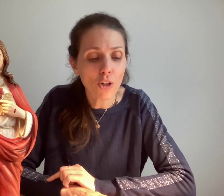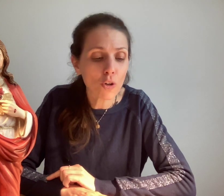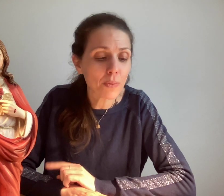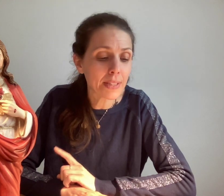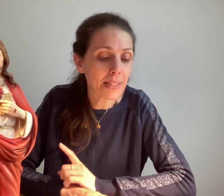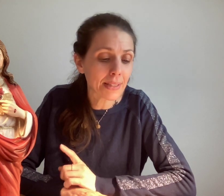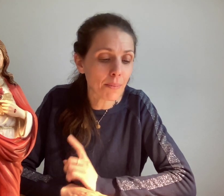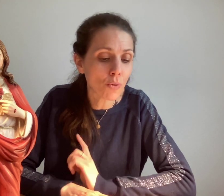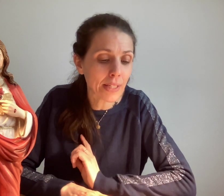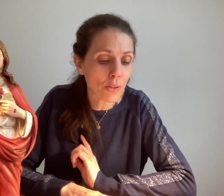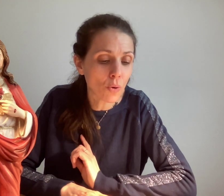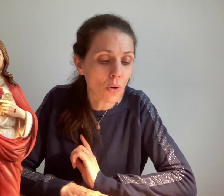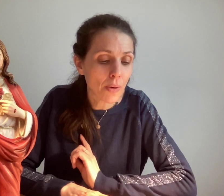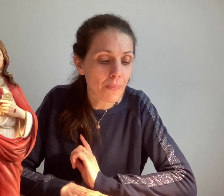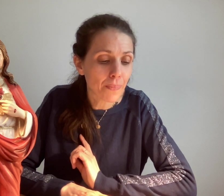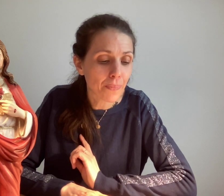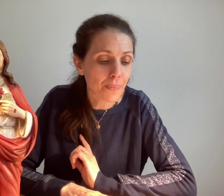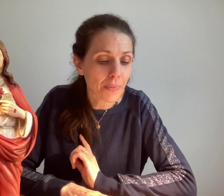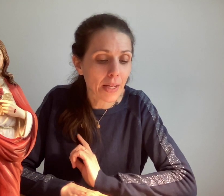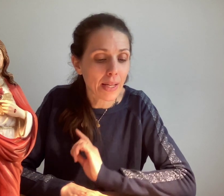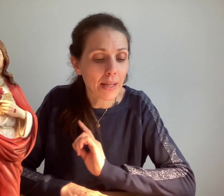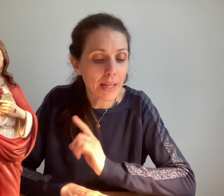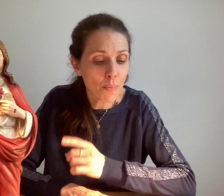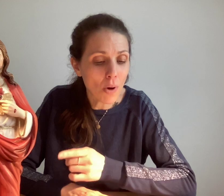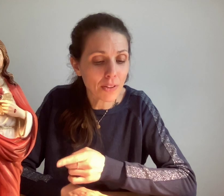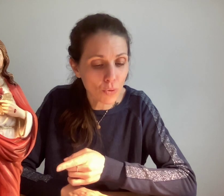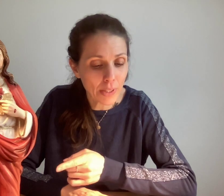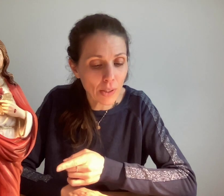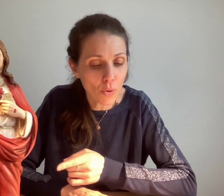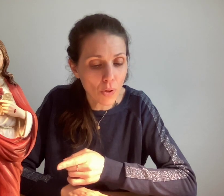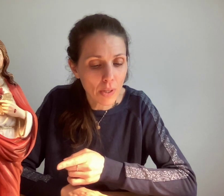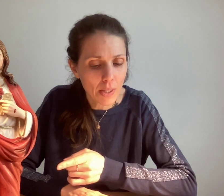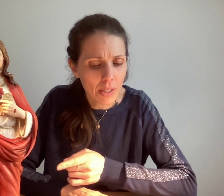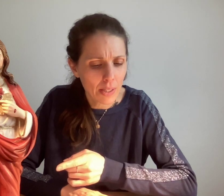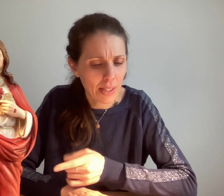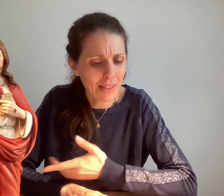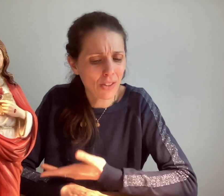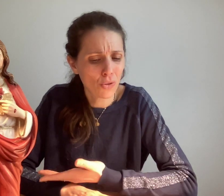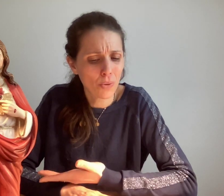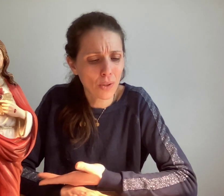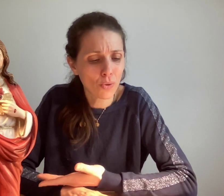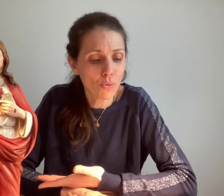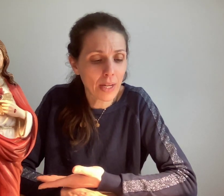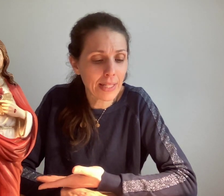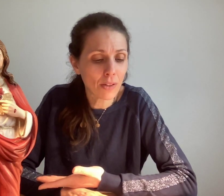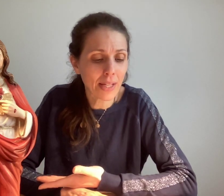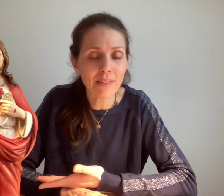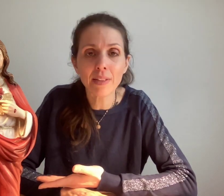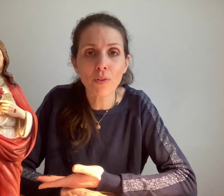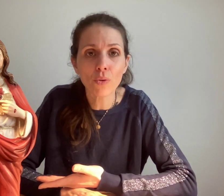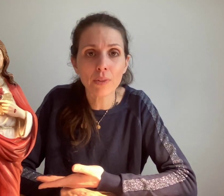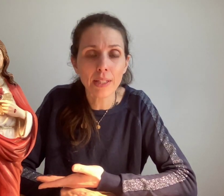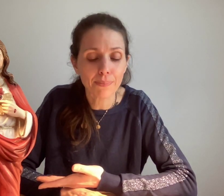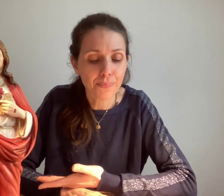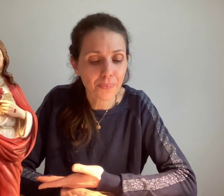comme si c'était mon écho et moi son écho. » si je ne suis qu'une nouvelle lée dans la divine volonté ?